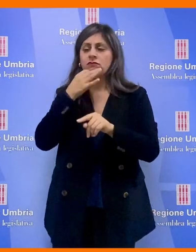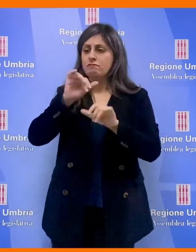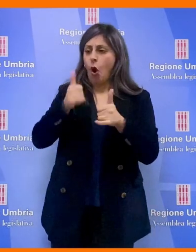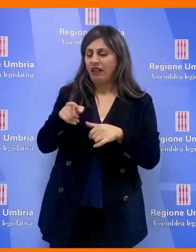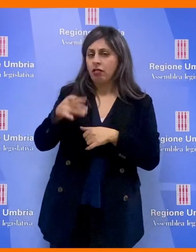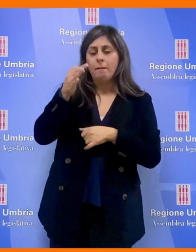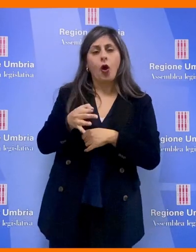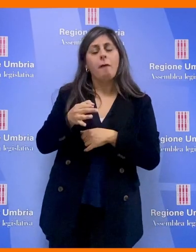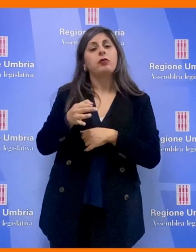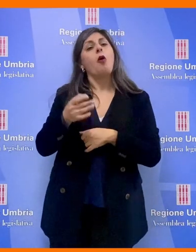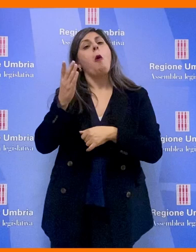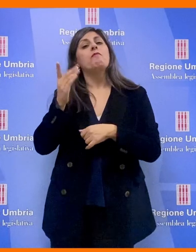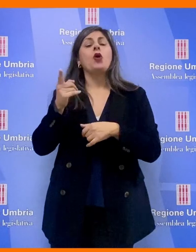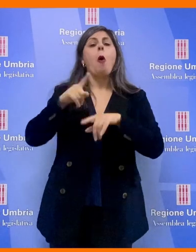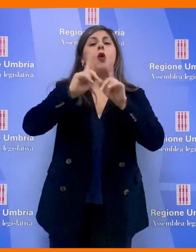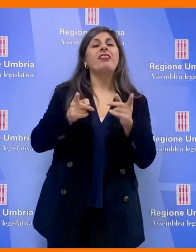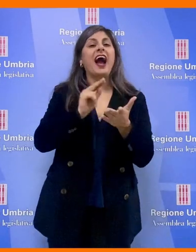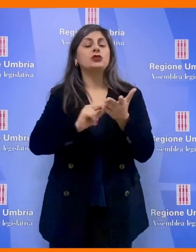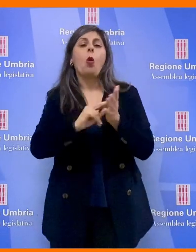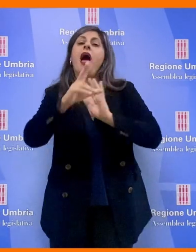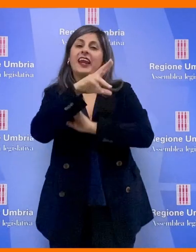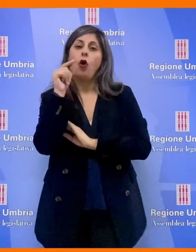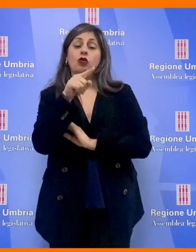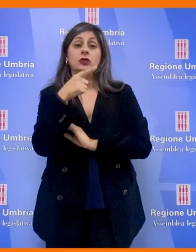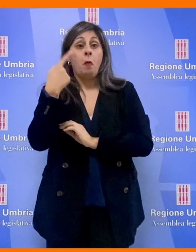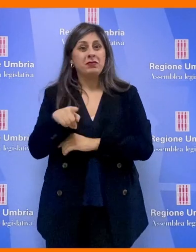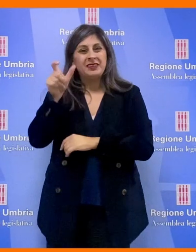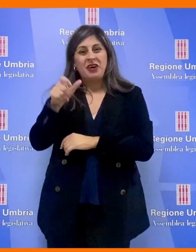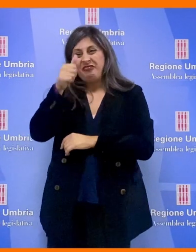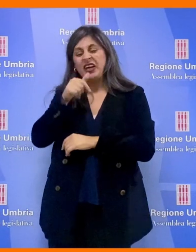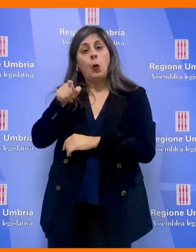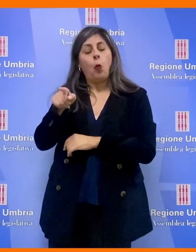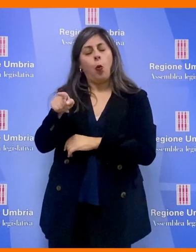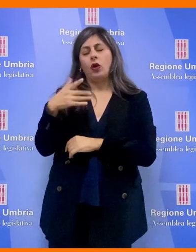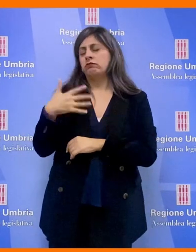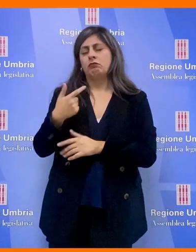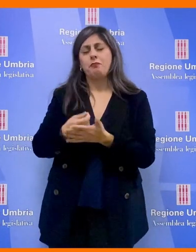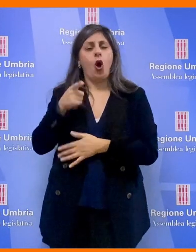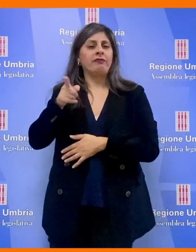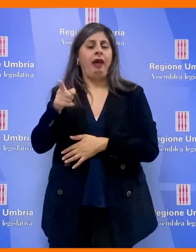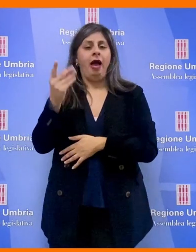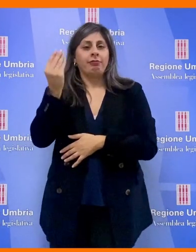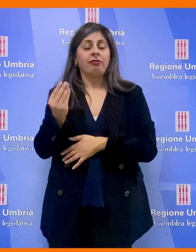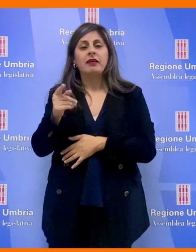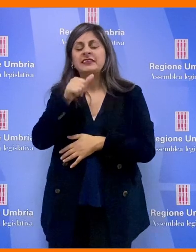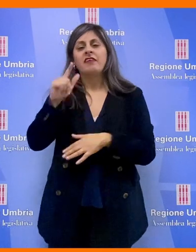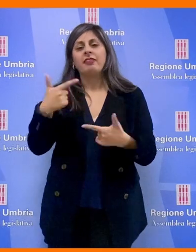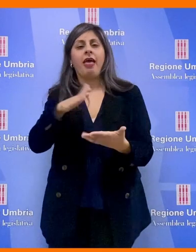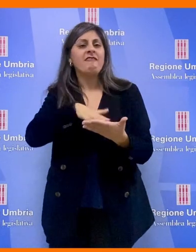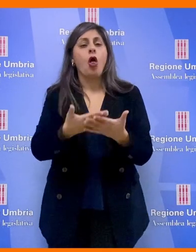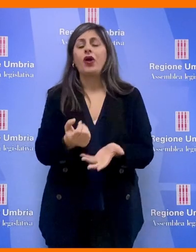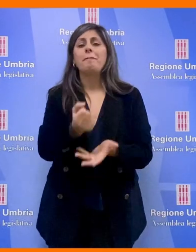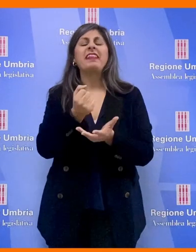per il riconoscimento della bottega a scuola. Questa figura anche nella riunione è stata dichiarata di assoluta importanza per